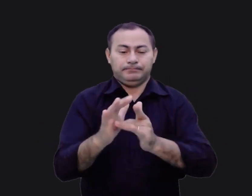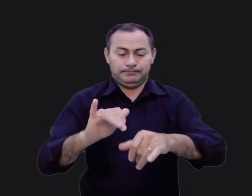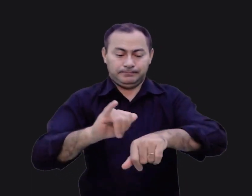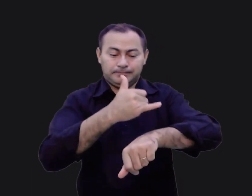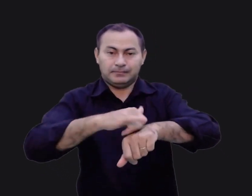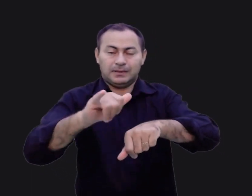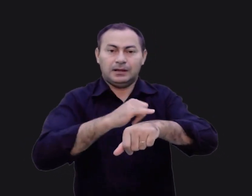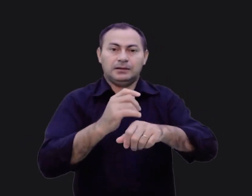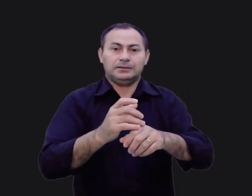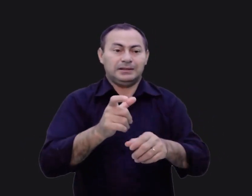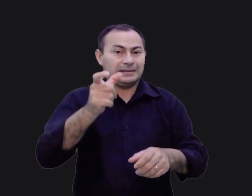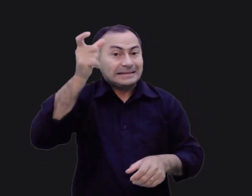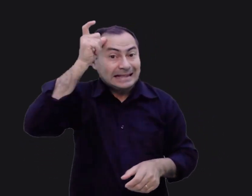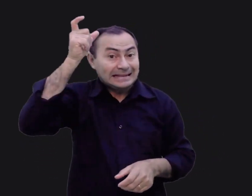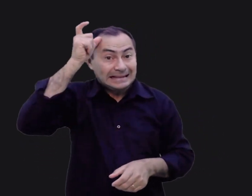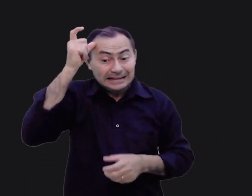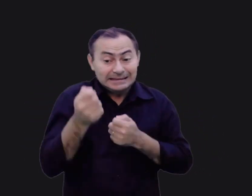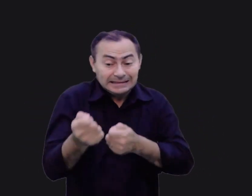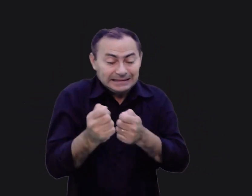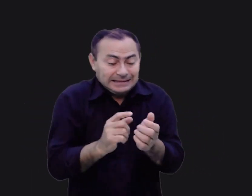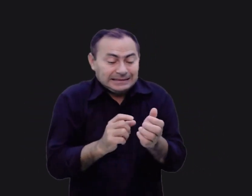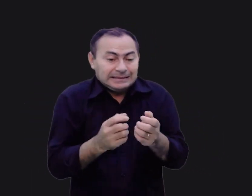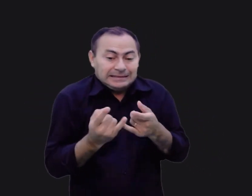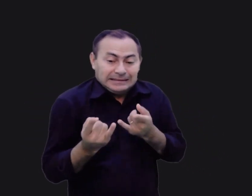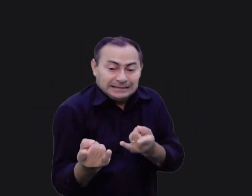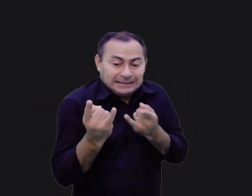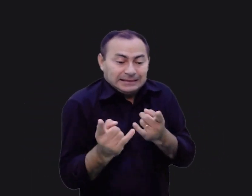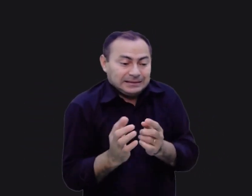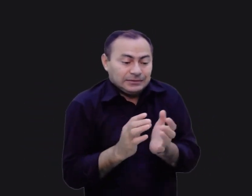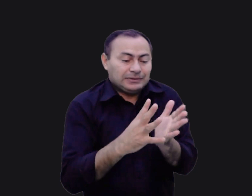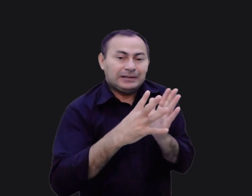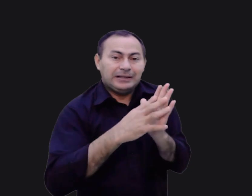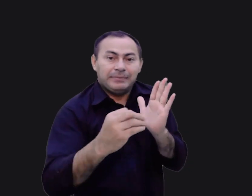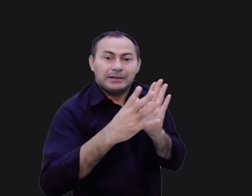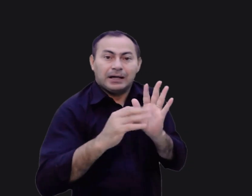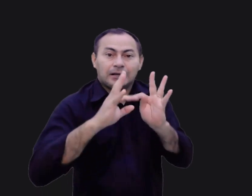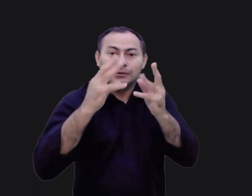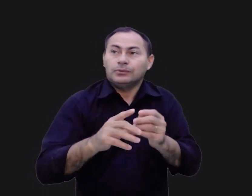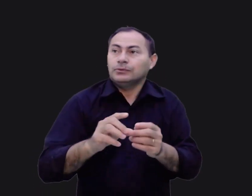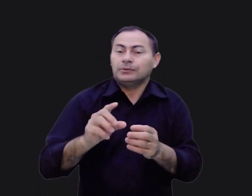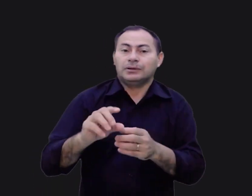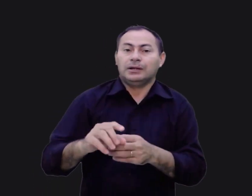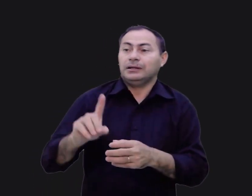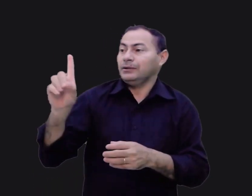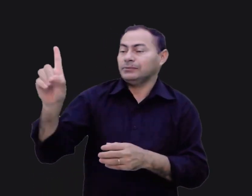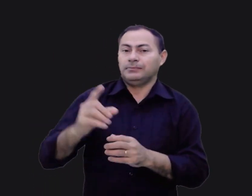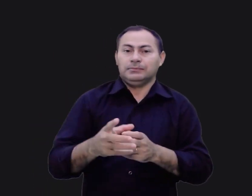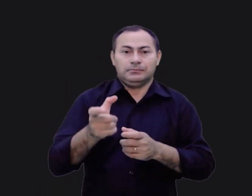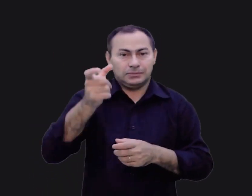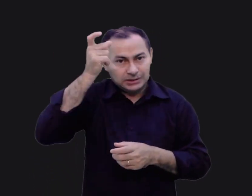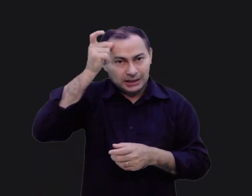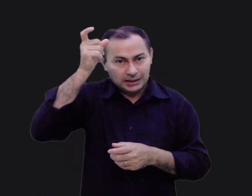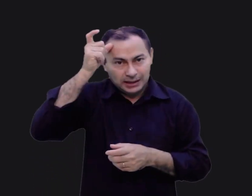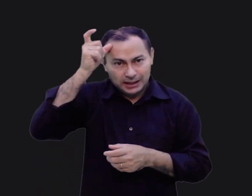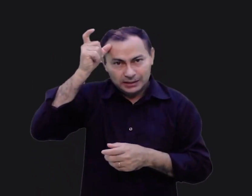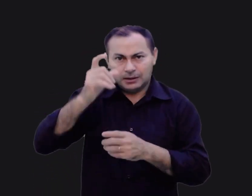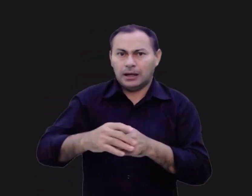A estratégia de Satanás é enganar, simular e imitar tudo que é Deus. Satanás foi um anjo de luz.